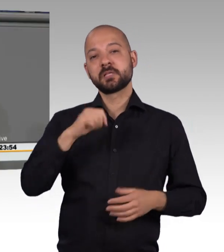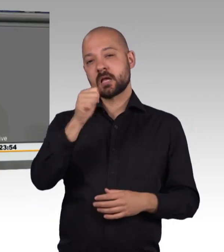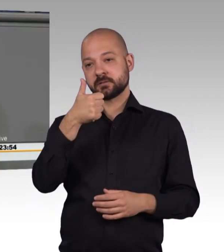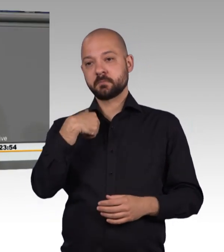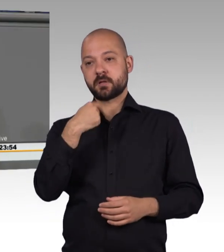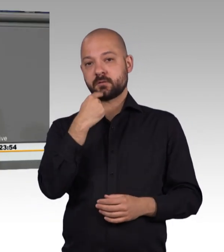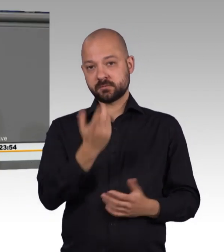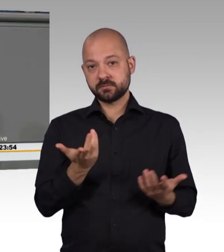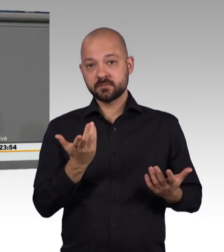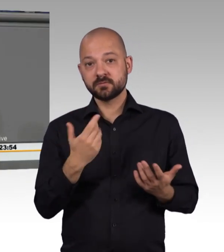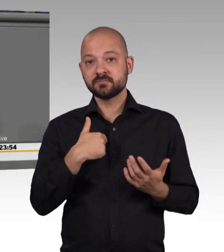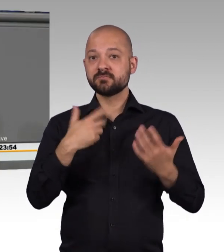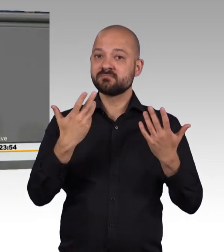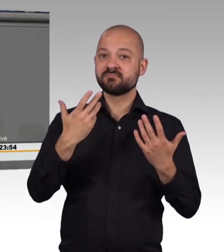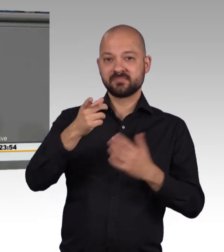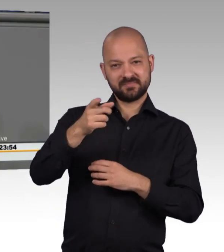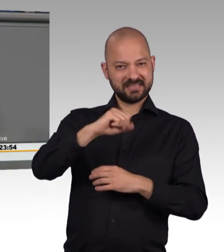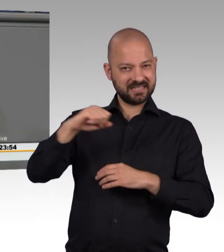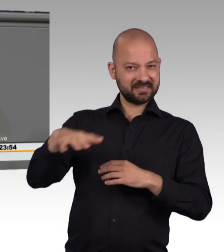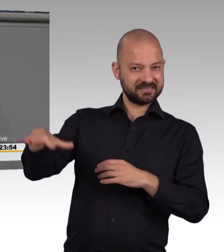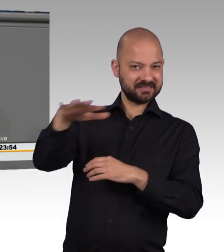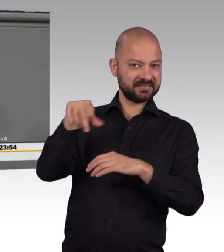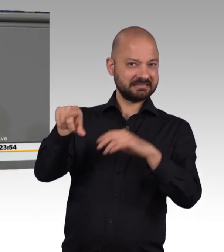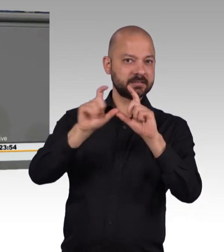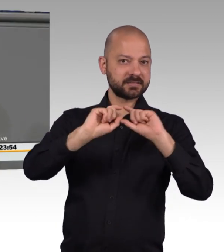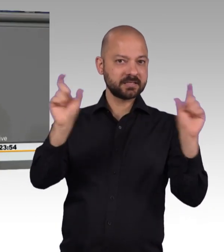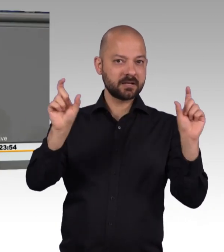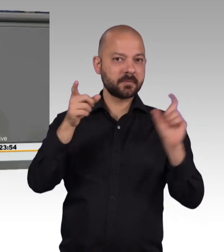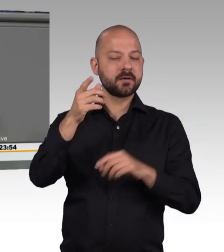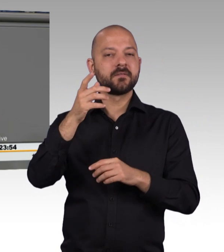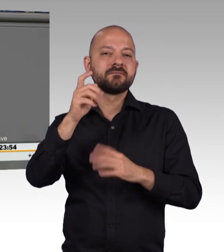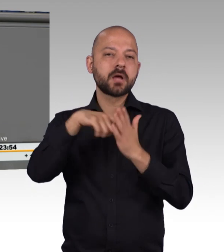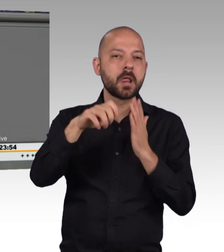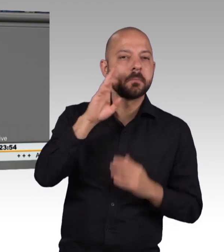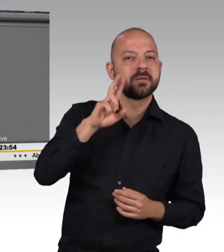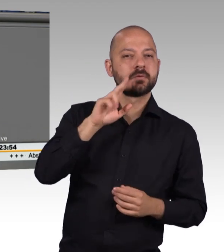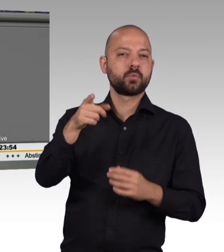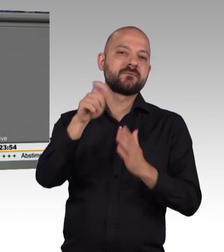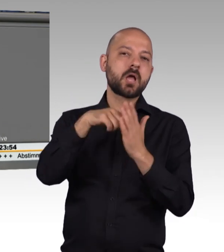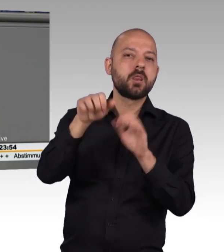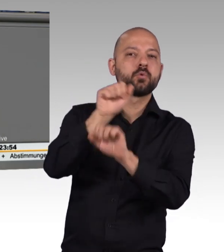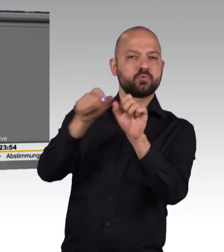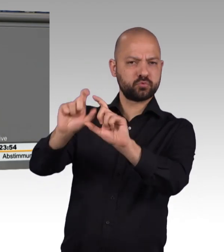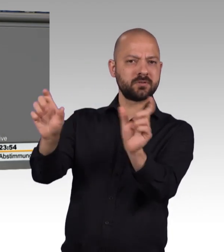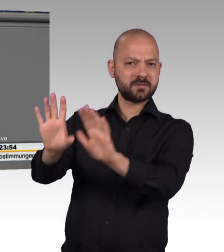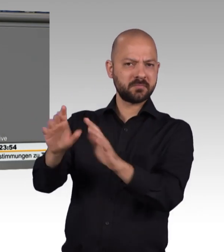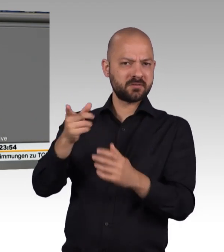Seite über das Thema Wahlbetrug und Wahltäuschung geredet wurde und die Sorgen, die man sich darum macht, die mache ich mir auch, meine Damen und Herren.